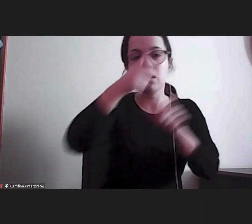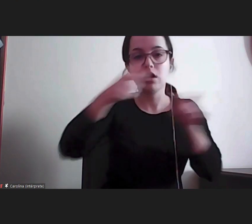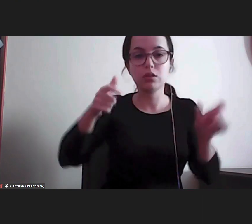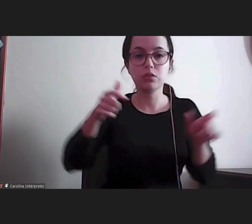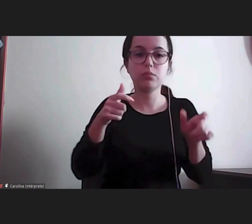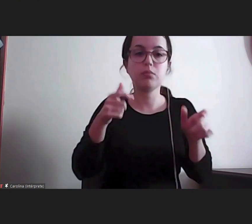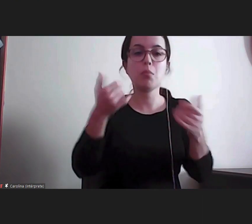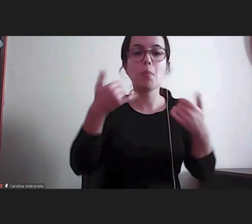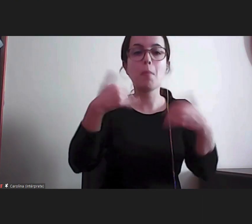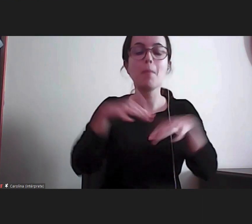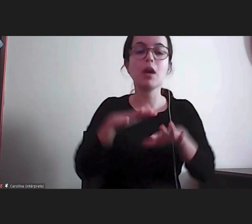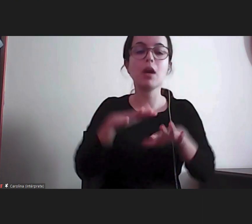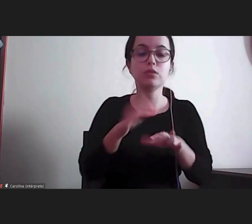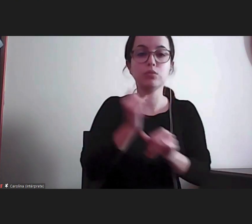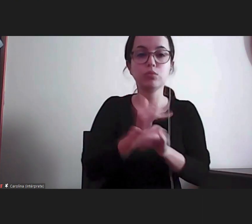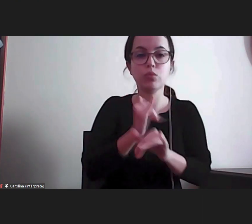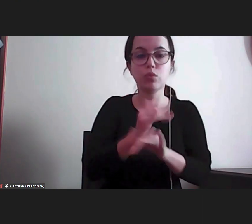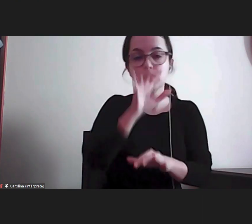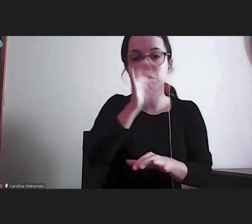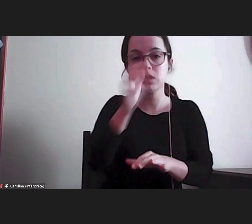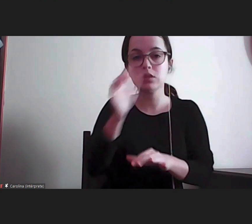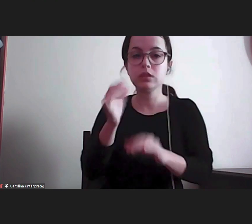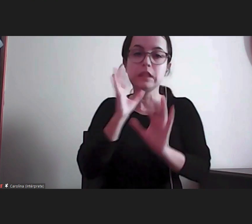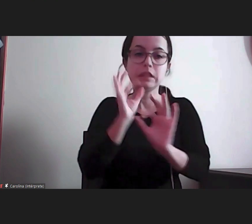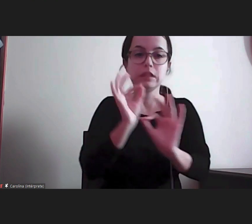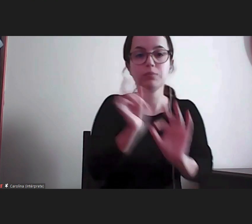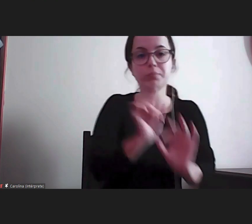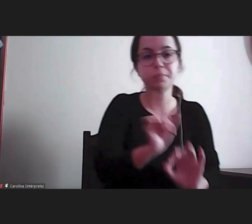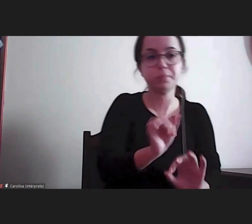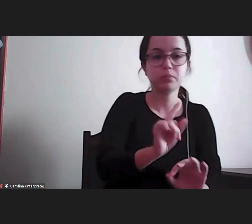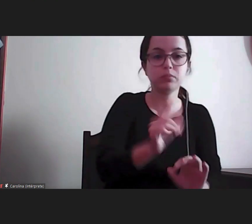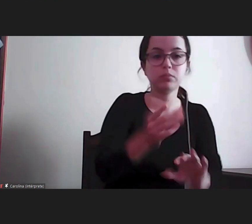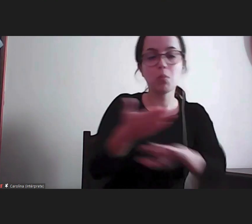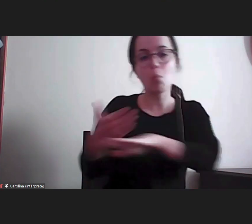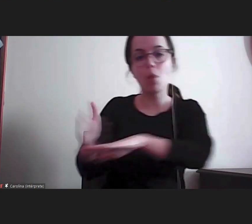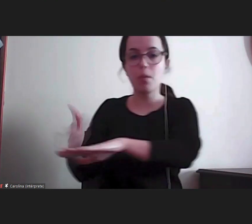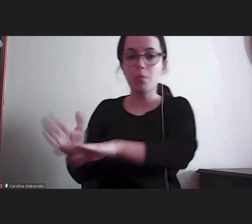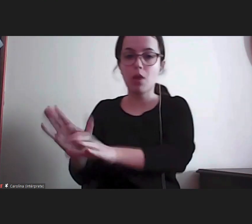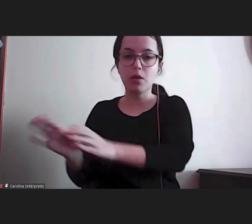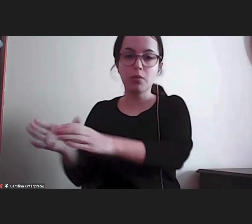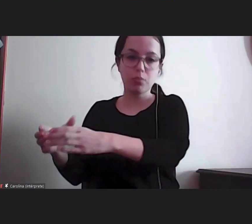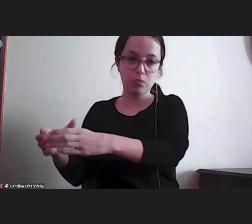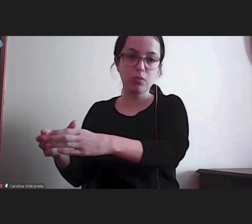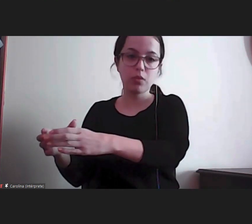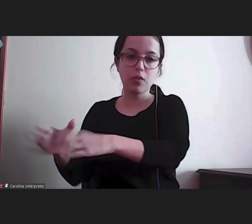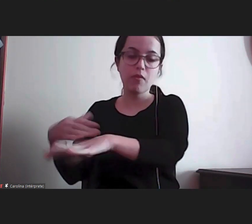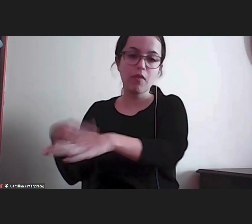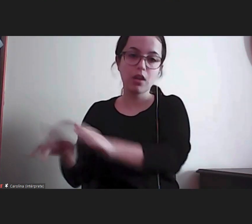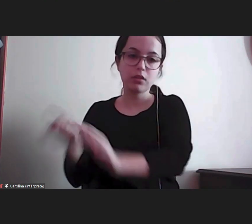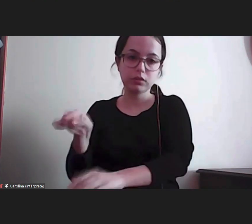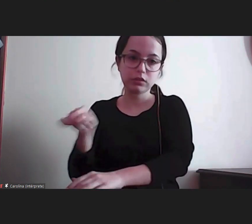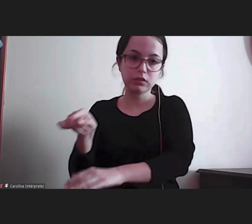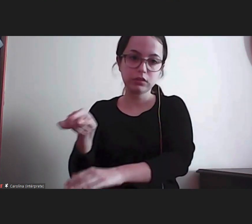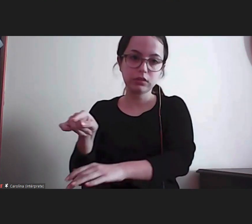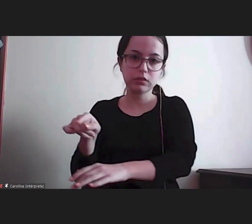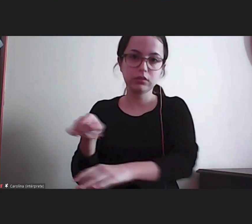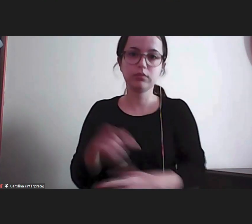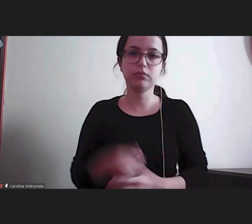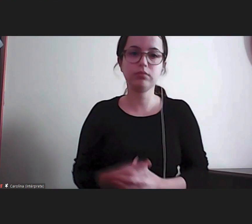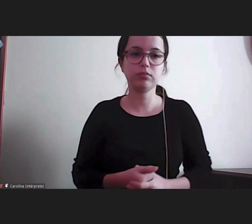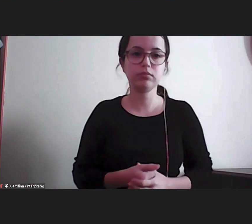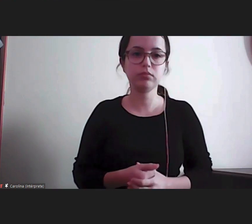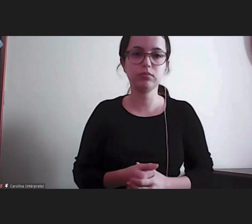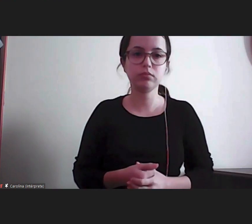noutros países não é assim. Existe autonomamente uma Instituição Nacional de Direitos Humanos. Agora,